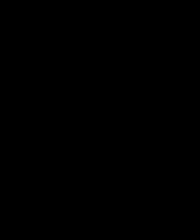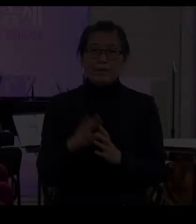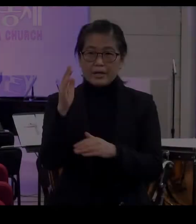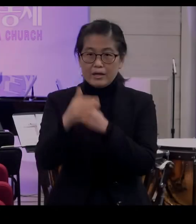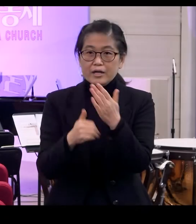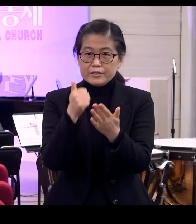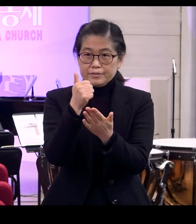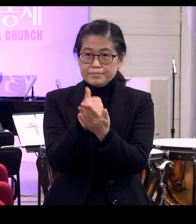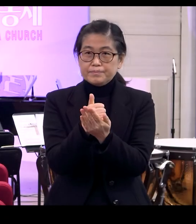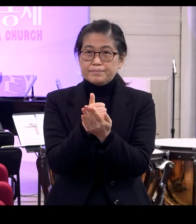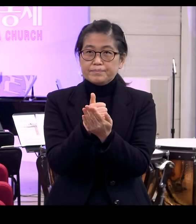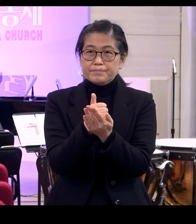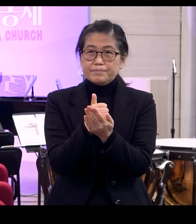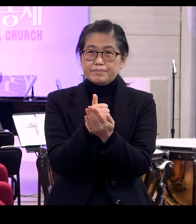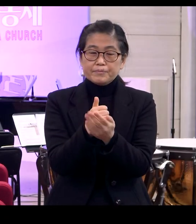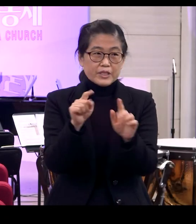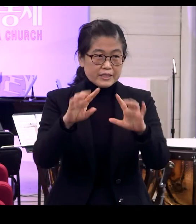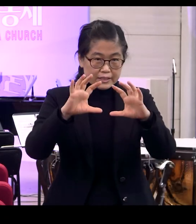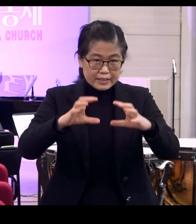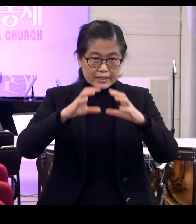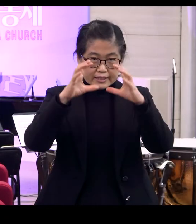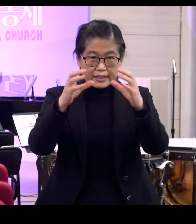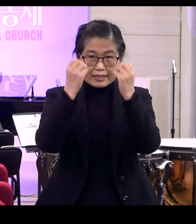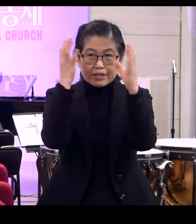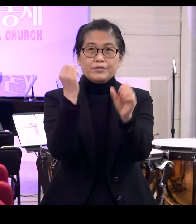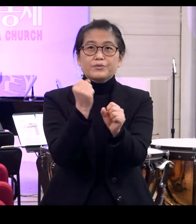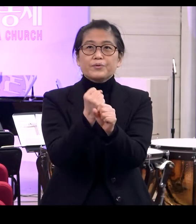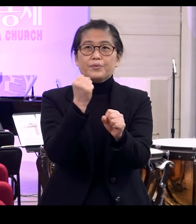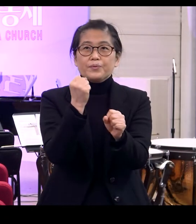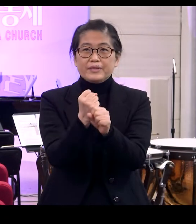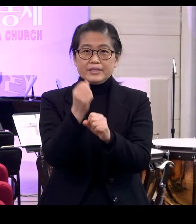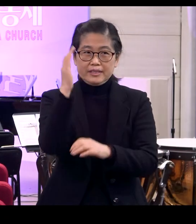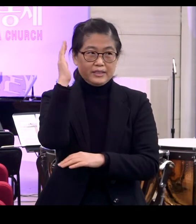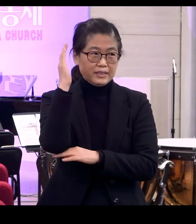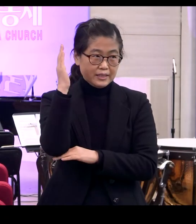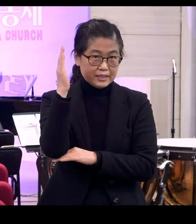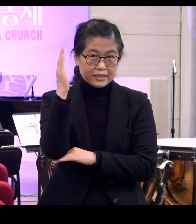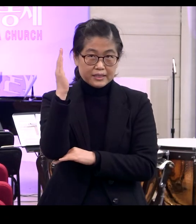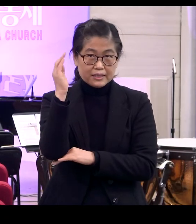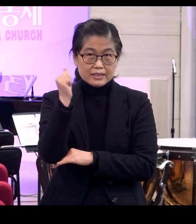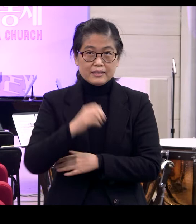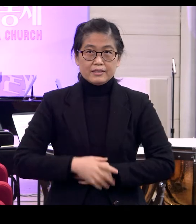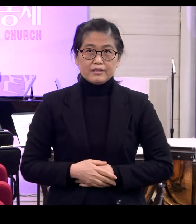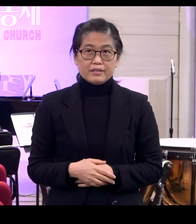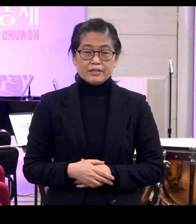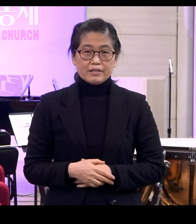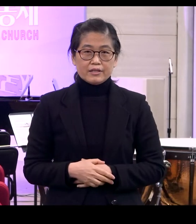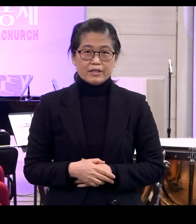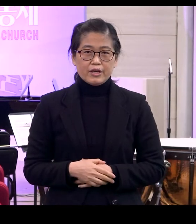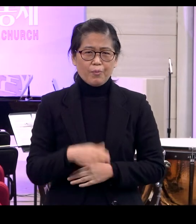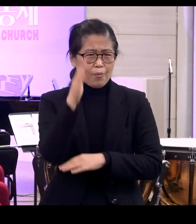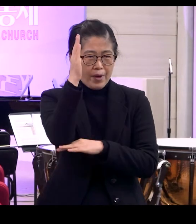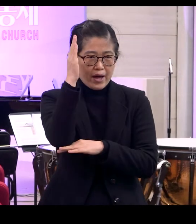하나님께서 이 세상을 창조하신 이야기 이것을 문학적인 기법으로 보면